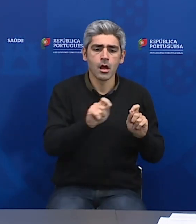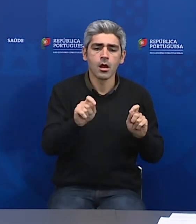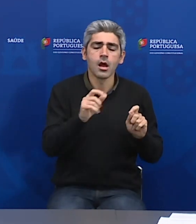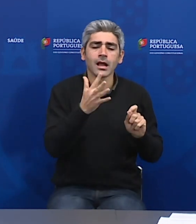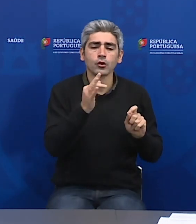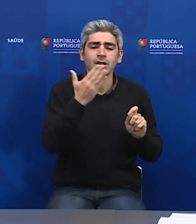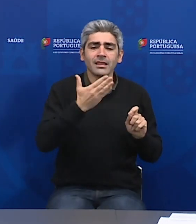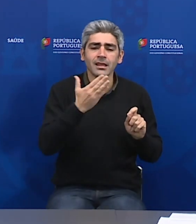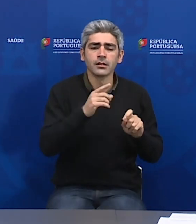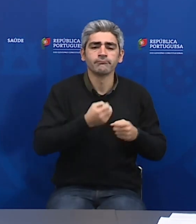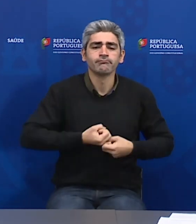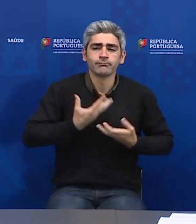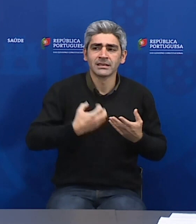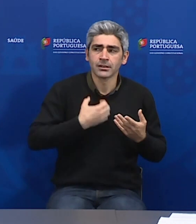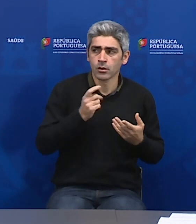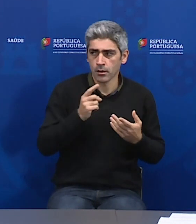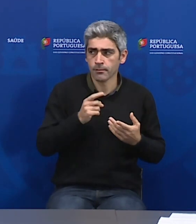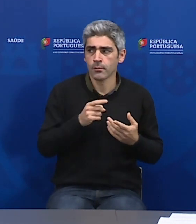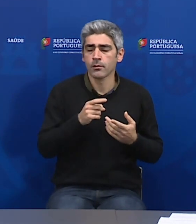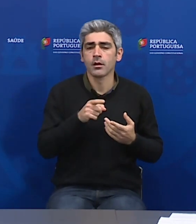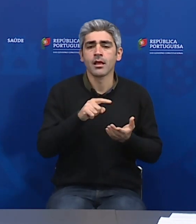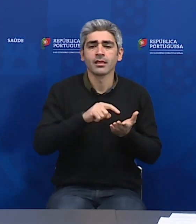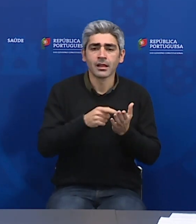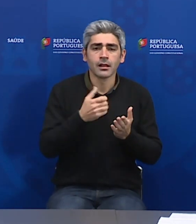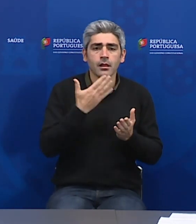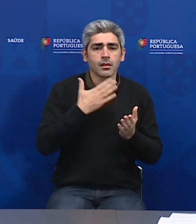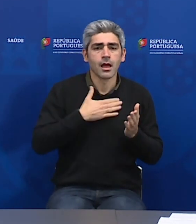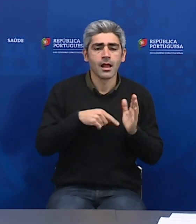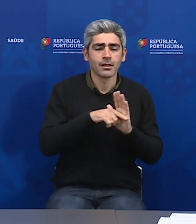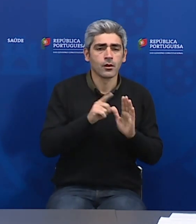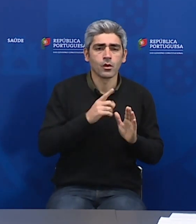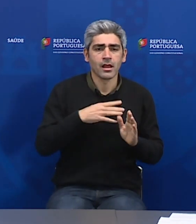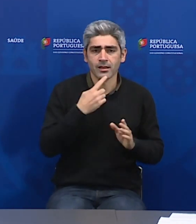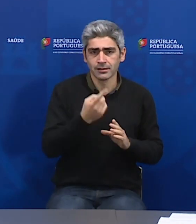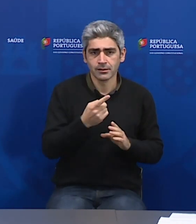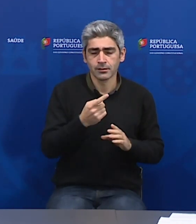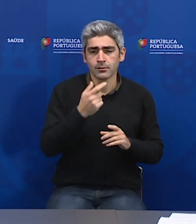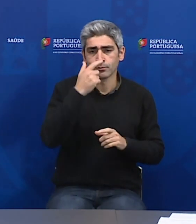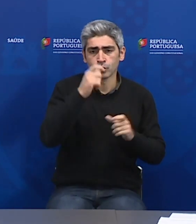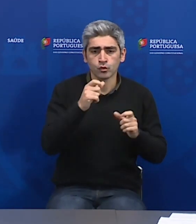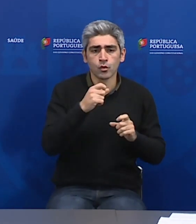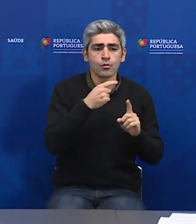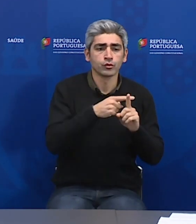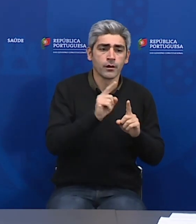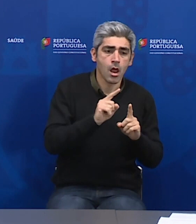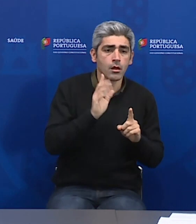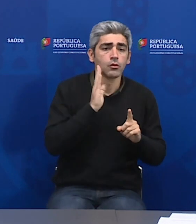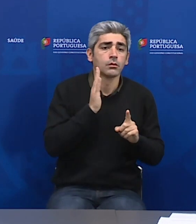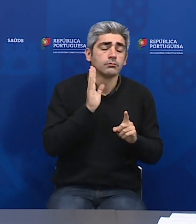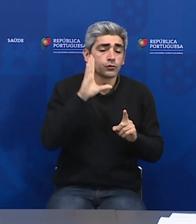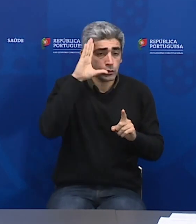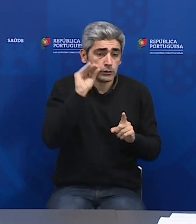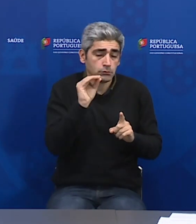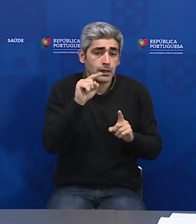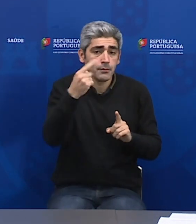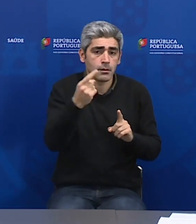E o facto de neste preciso momento de estar e estar negativo, não quer dizer que amanhã a pessoa não esteja positiva. E o que nos dará